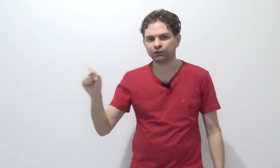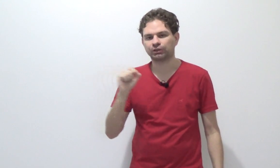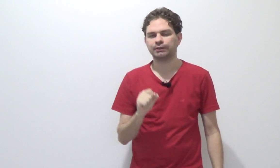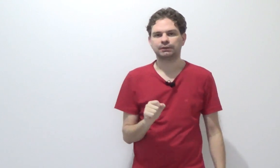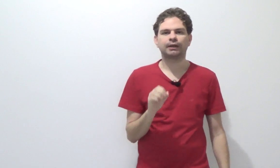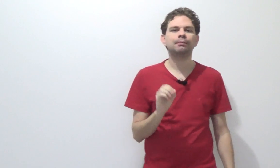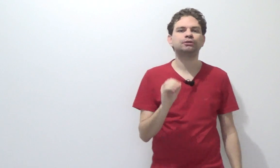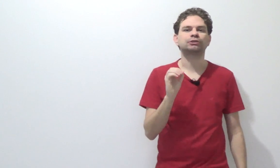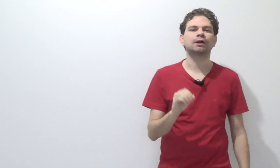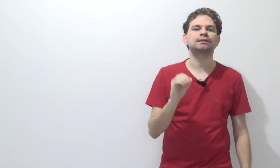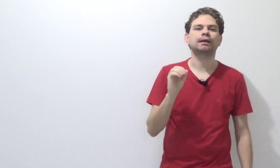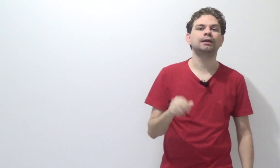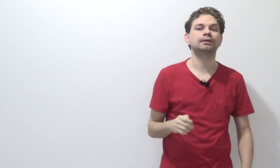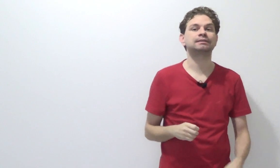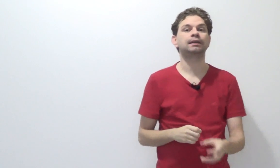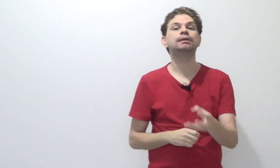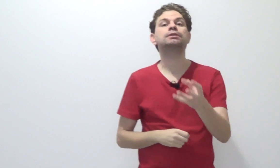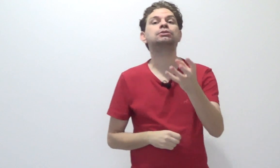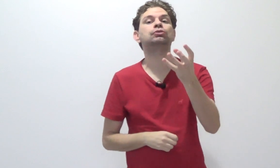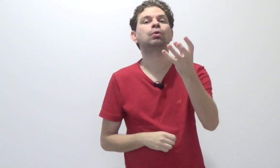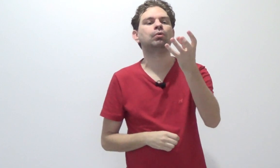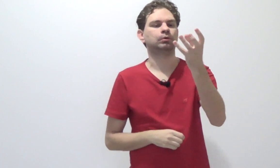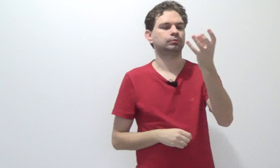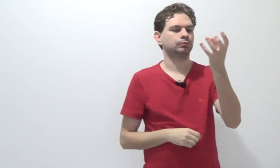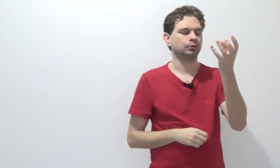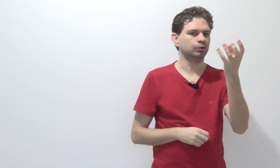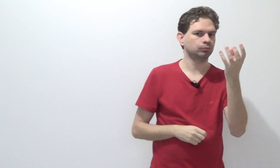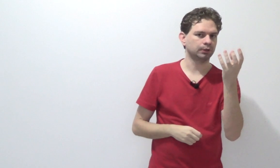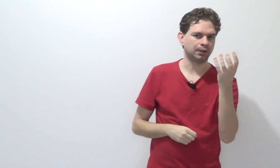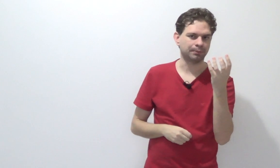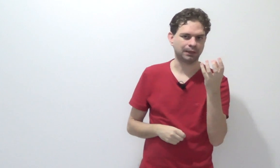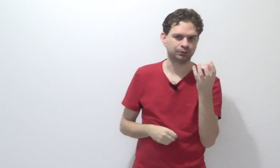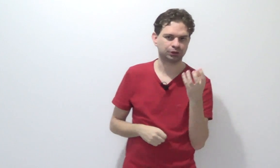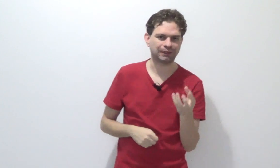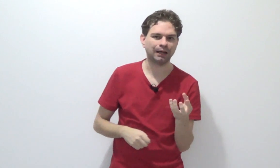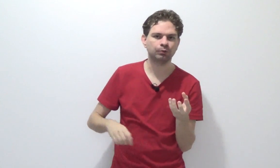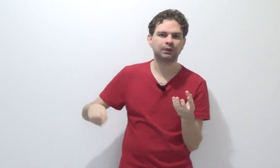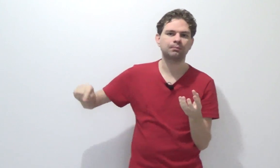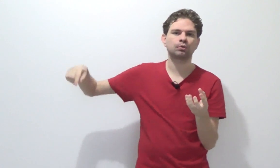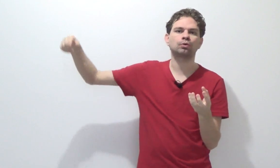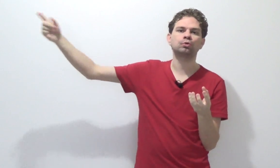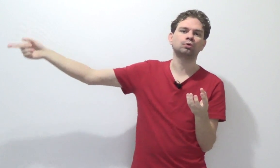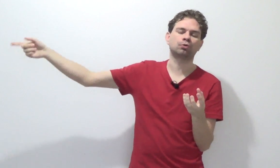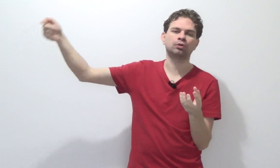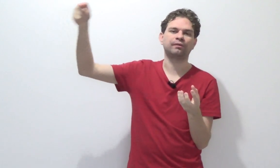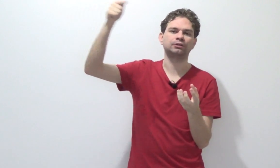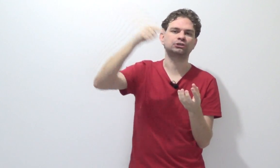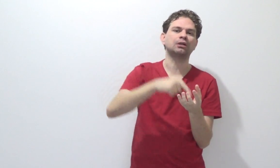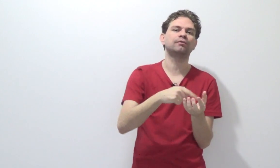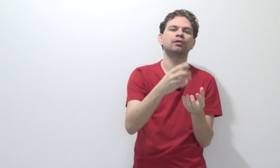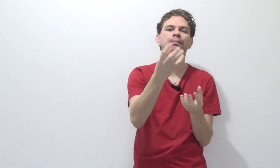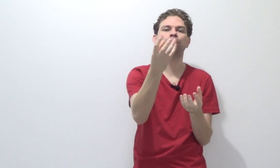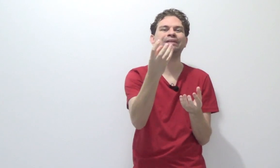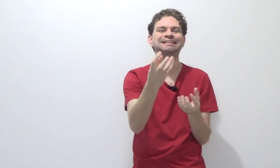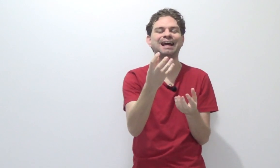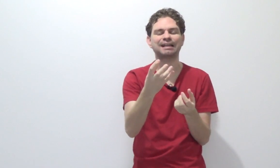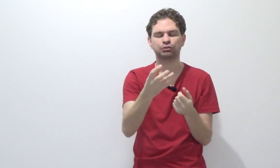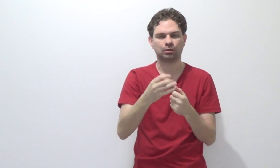distância? Crime à distância é aquele que se iniciou em um determinado estado e terminou em outro. E quando eu falo estado, falo em âmbito internacional.